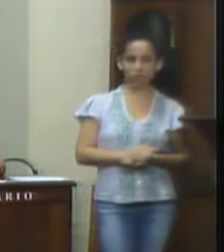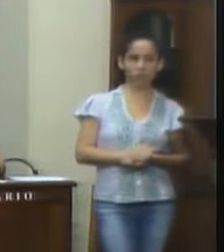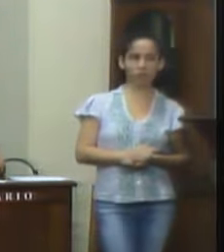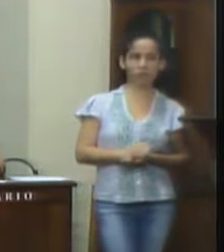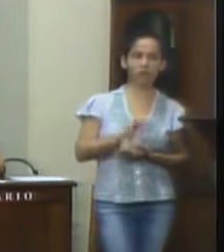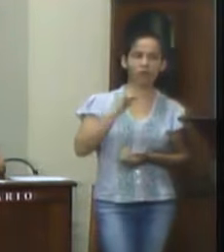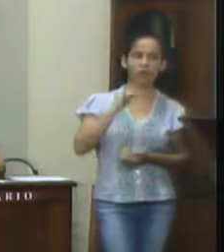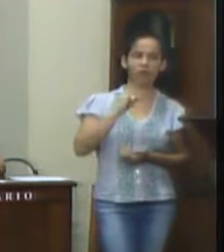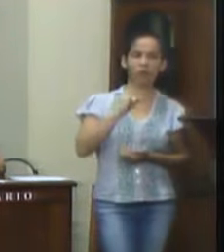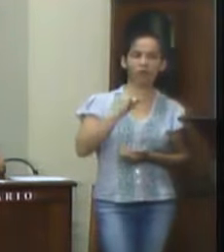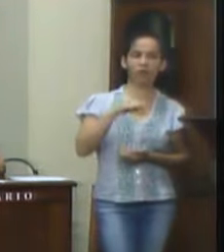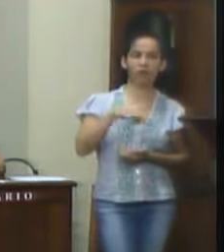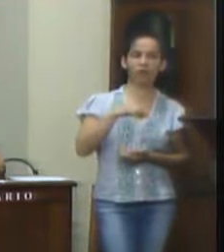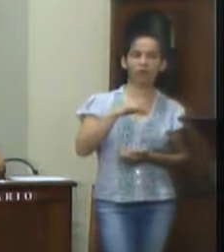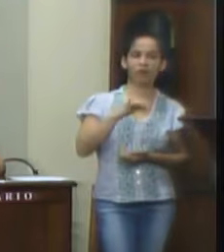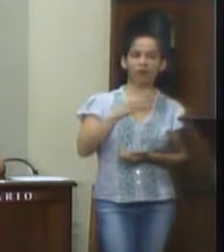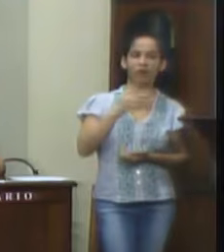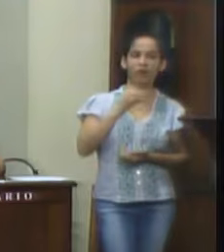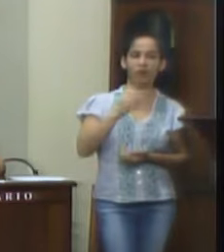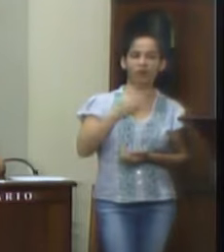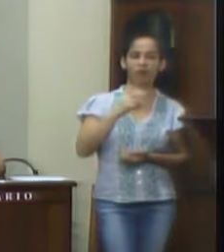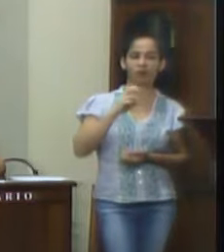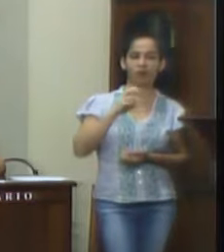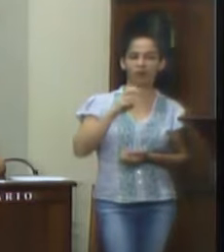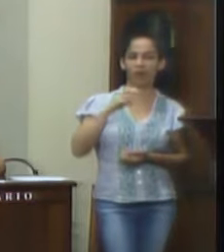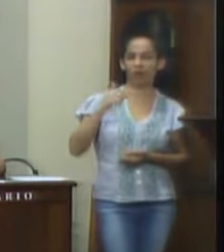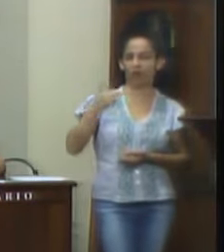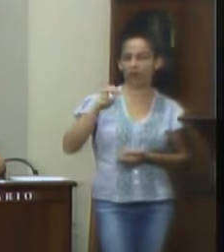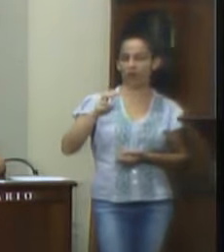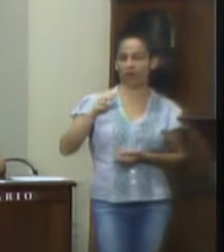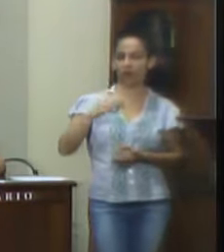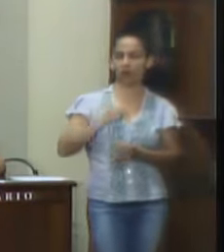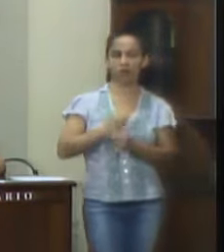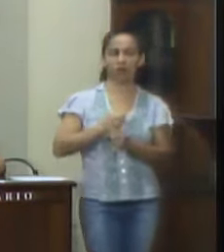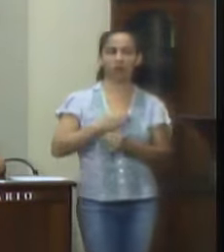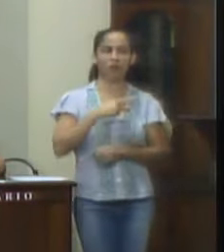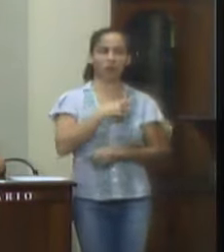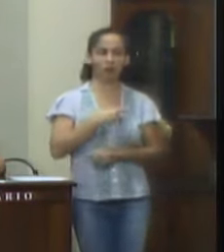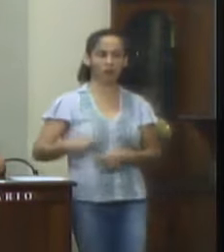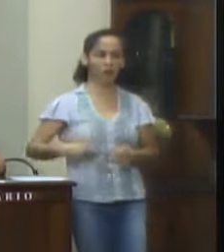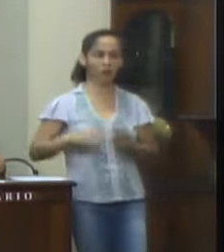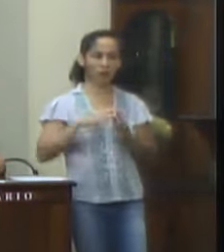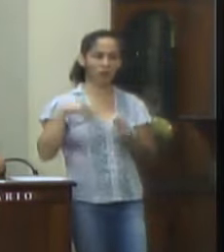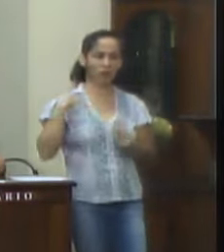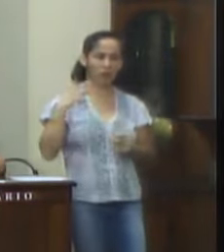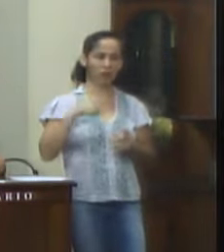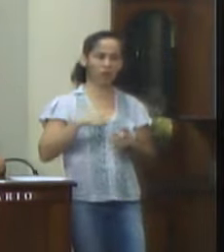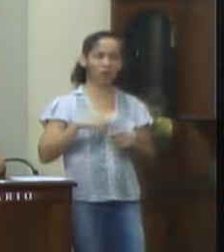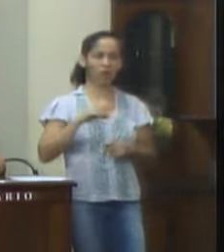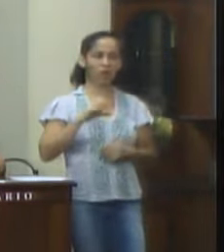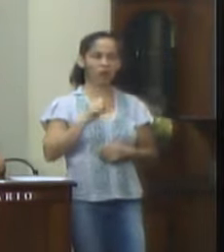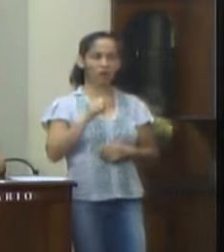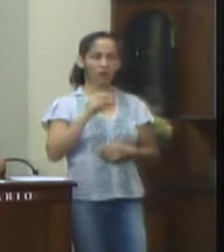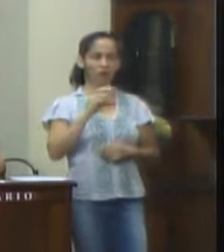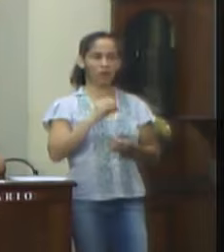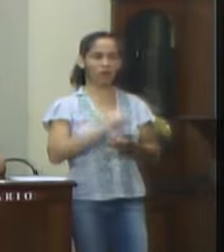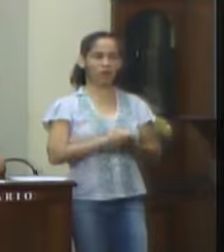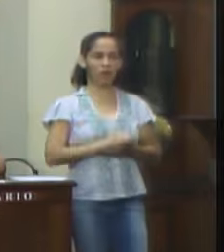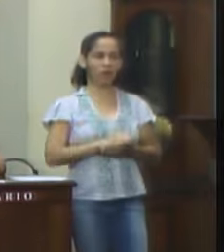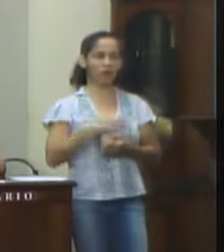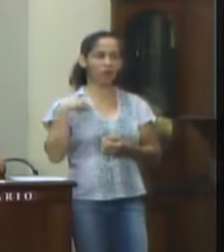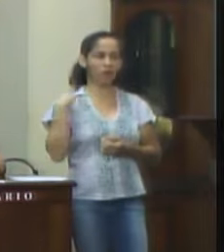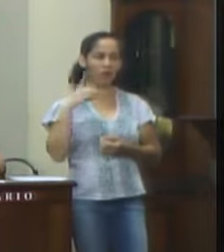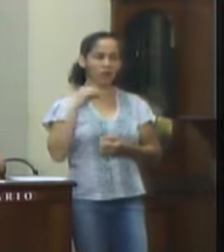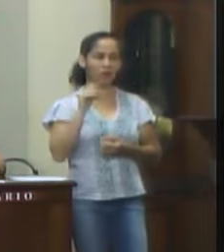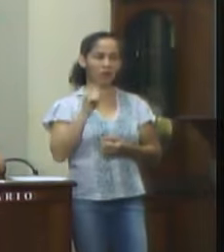Indicação número 515, 2018. Excelentíssimo senhor presidente da Câmara dos Vereadores de Valença, vereador Saulo Corrêa. O vereador David